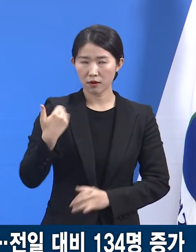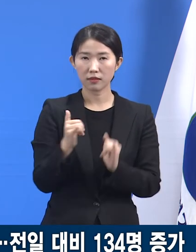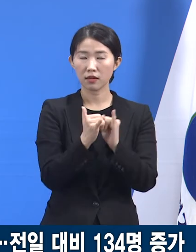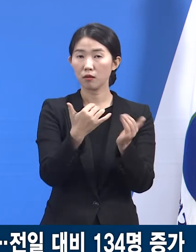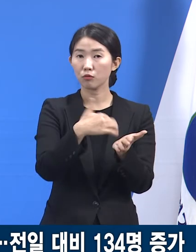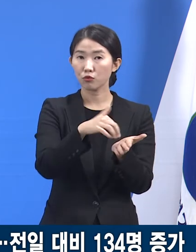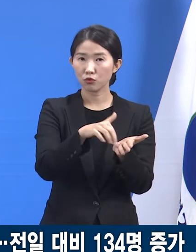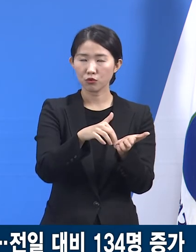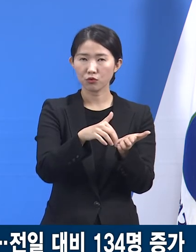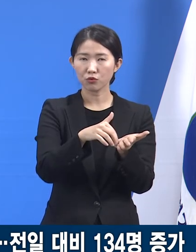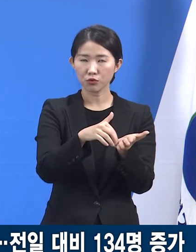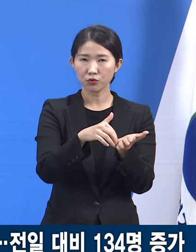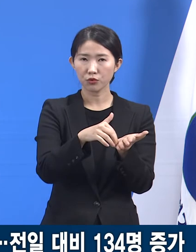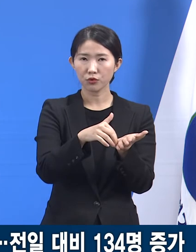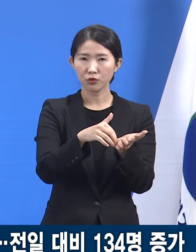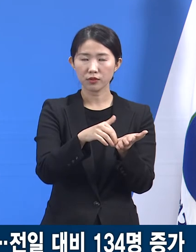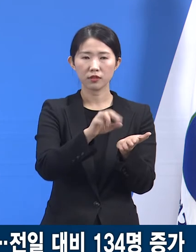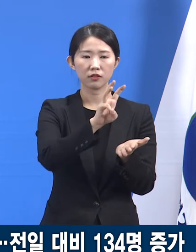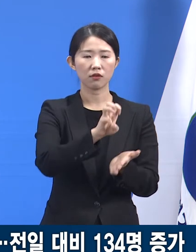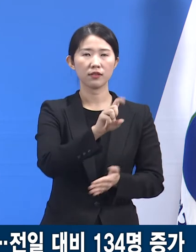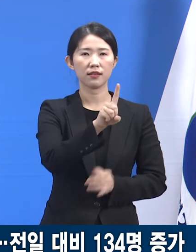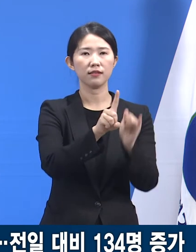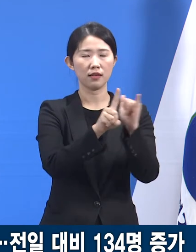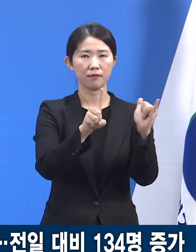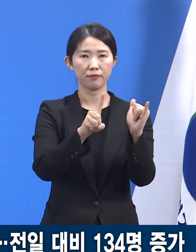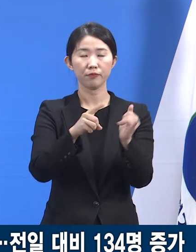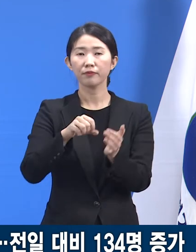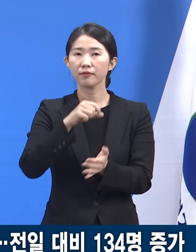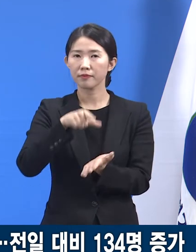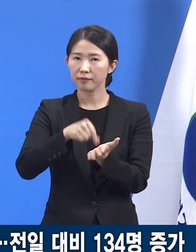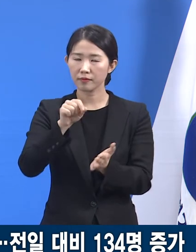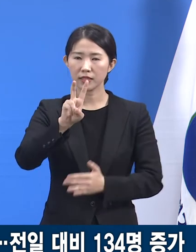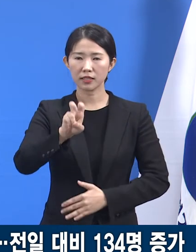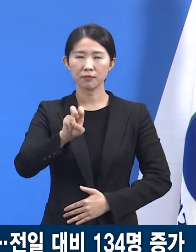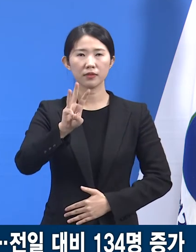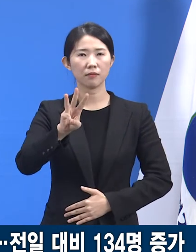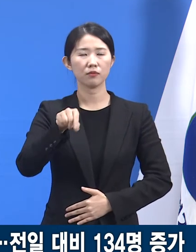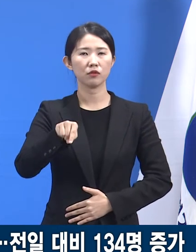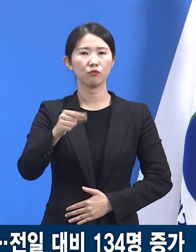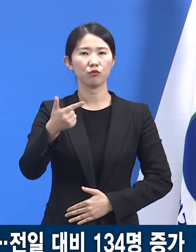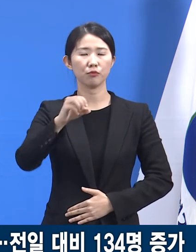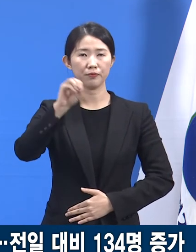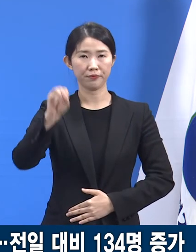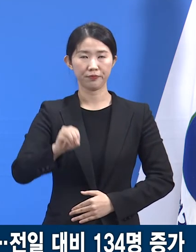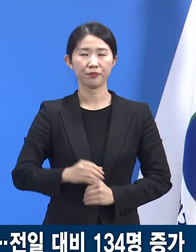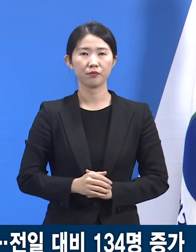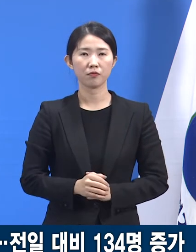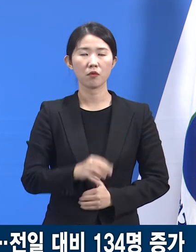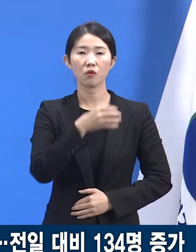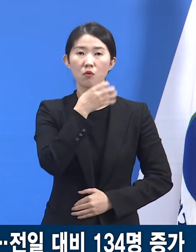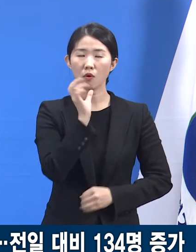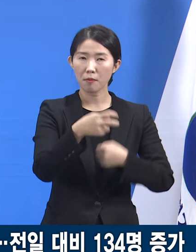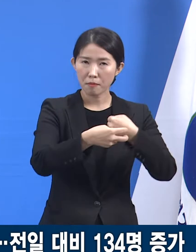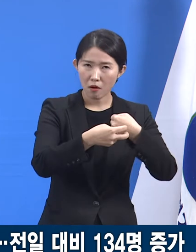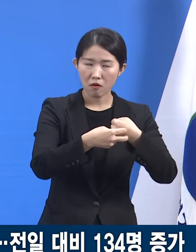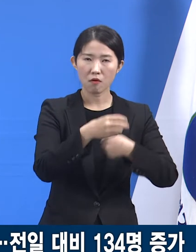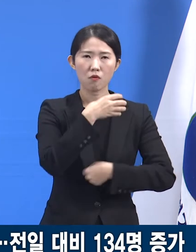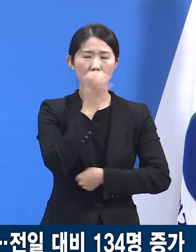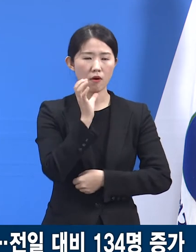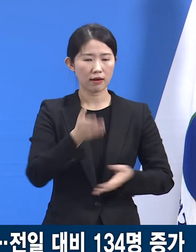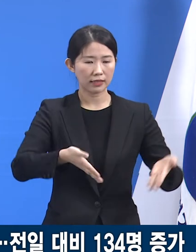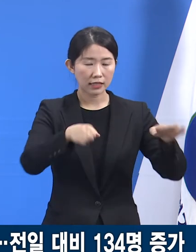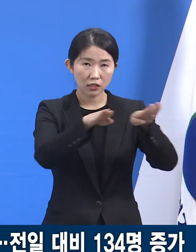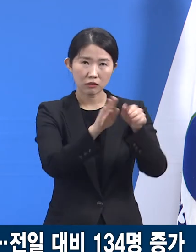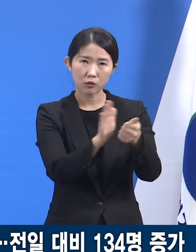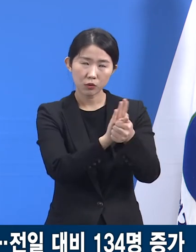23.1%인 31명입니다. 요양병원, 노인 요양시설 등 감염 취약시설 관련